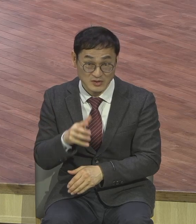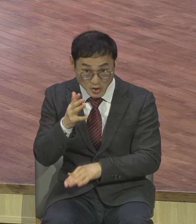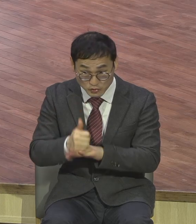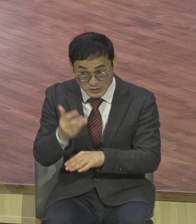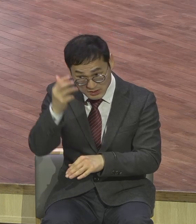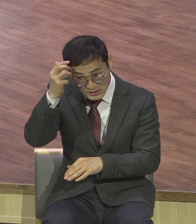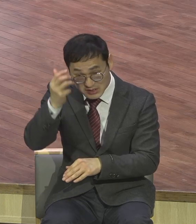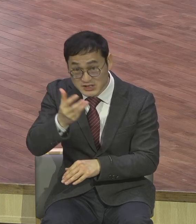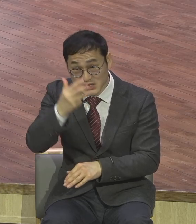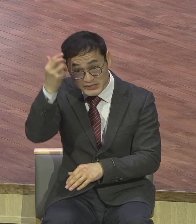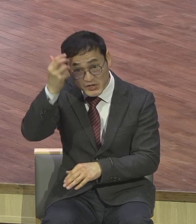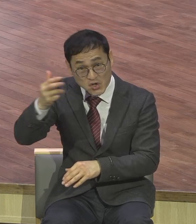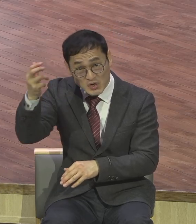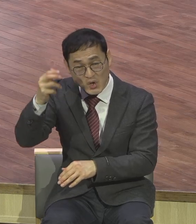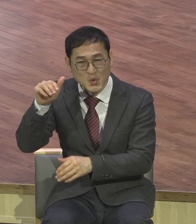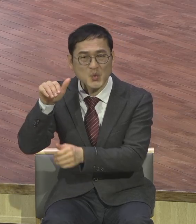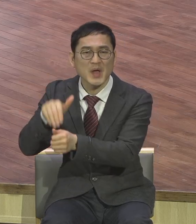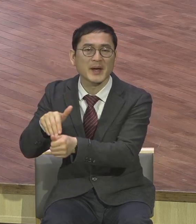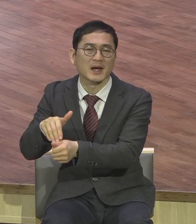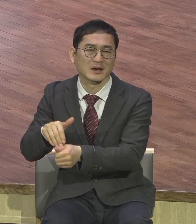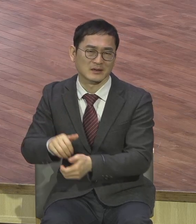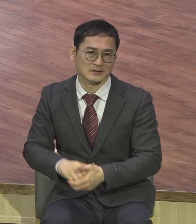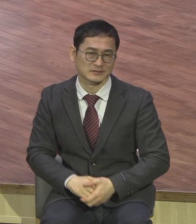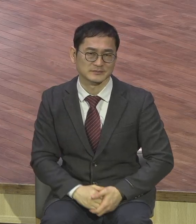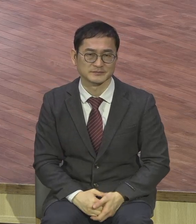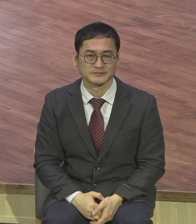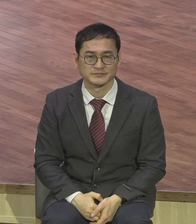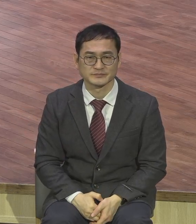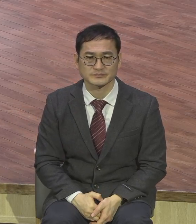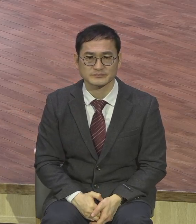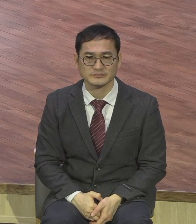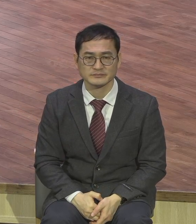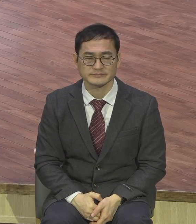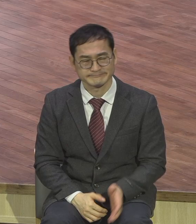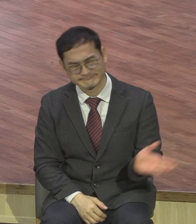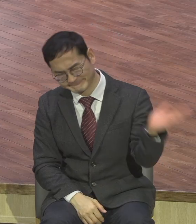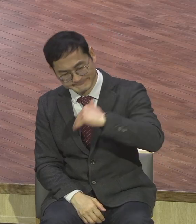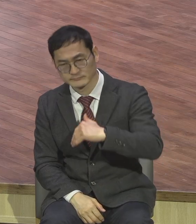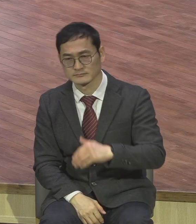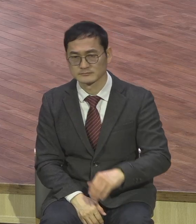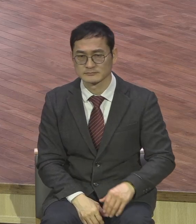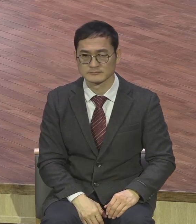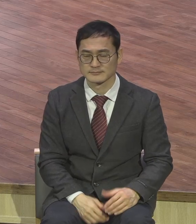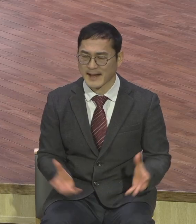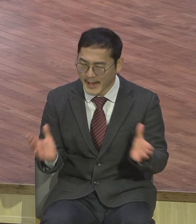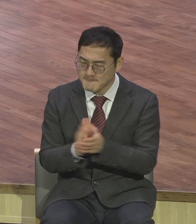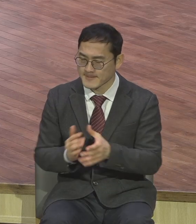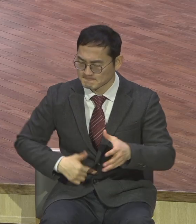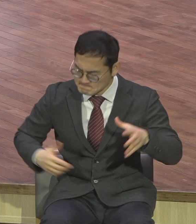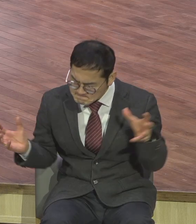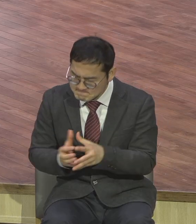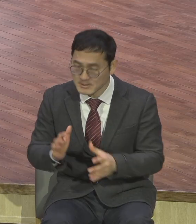같이 아멘 하고 나가야 되는데 그걸 그렇게 아멘하게 힘을 빼버려요